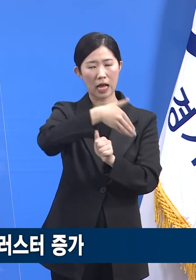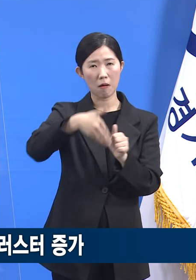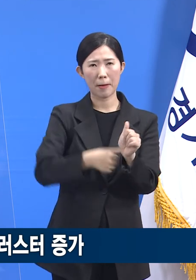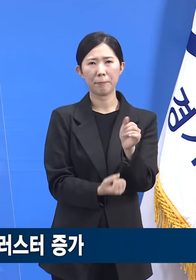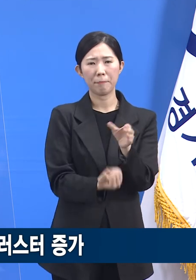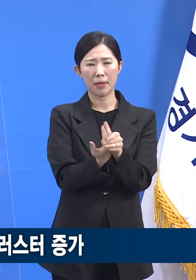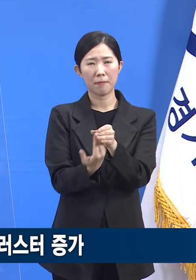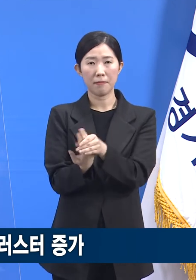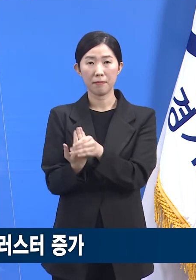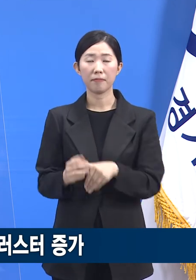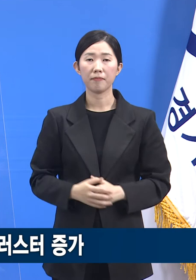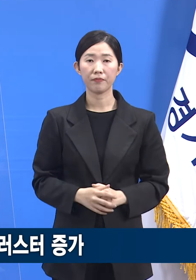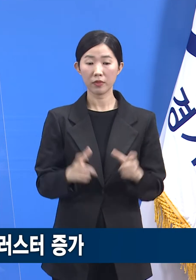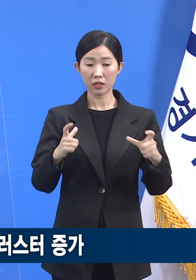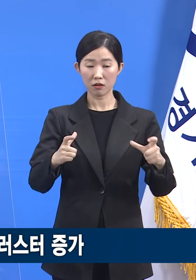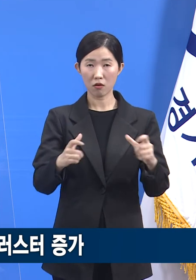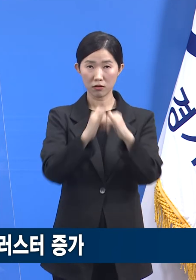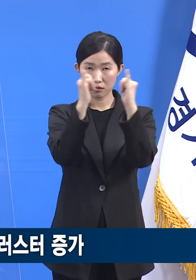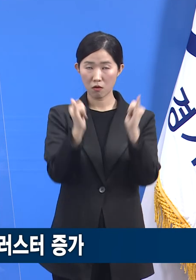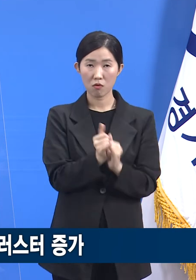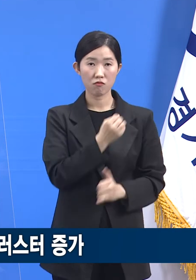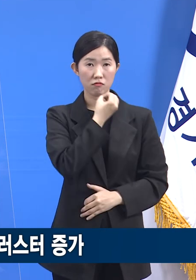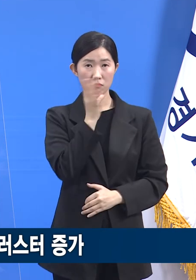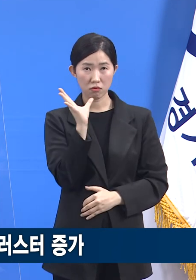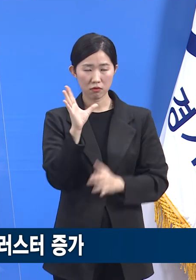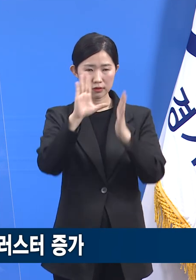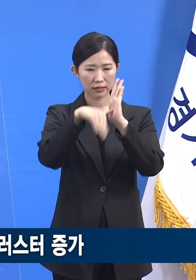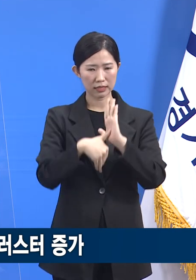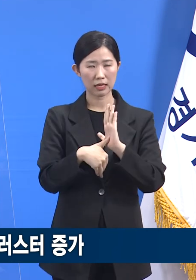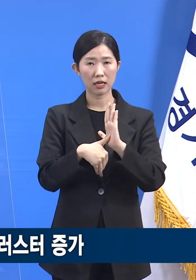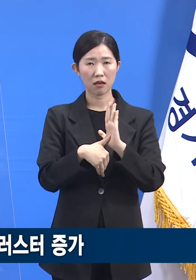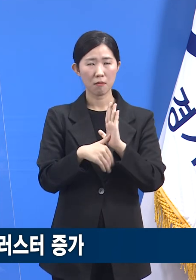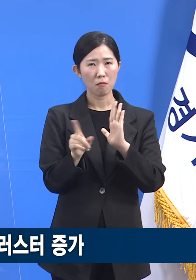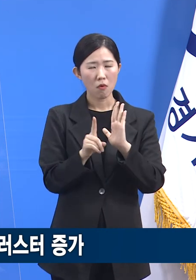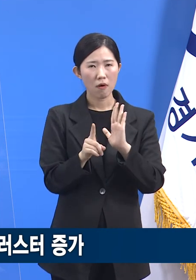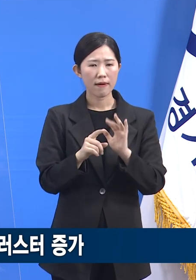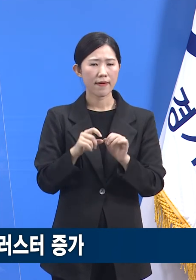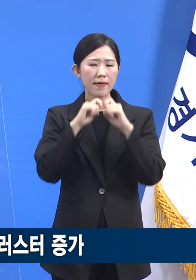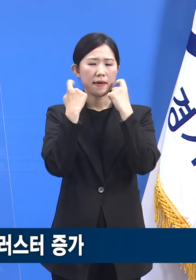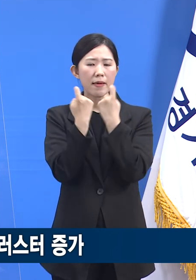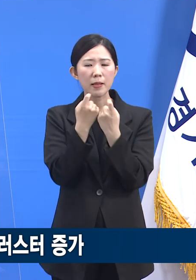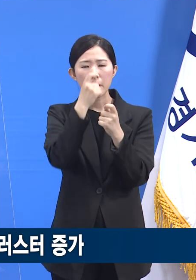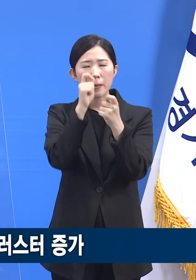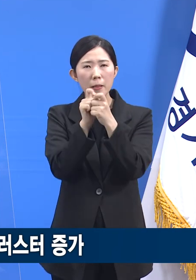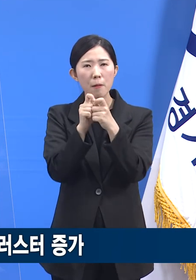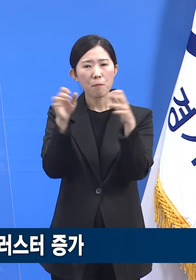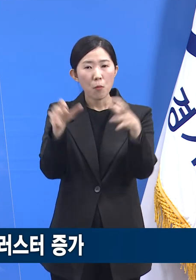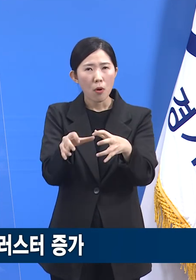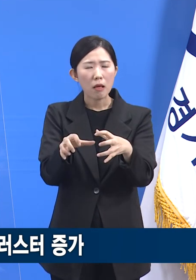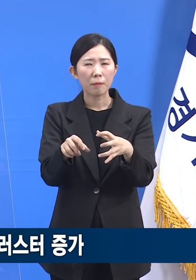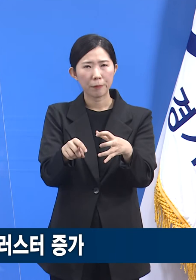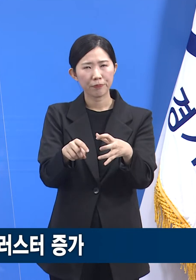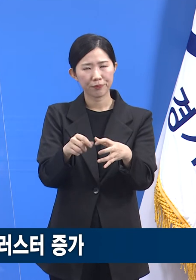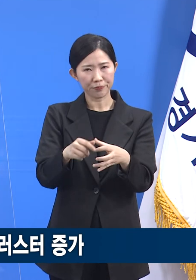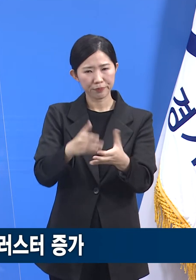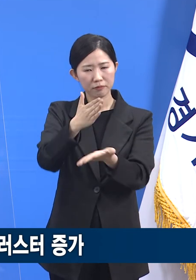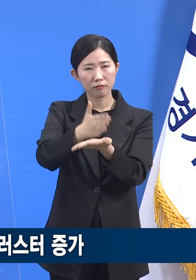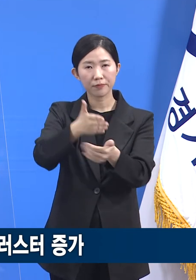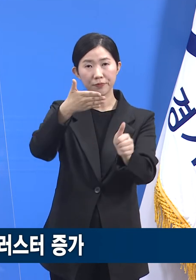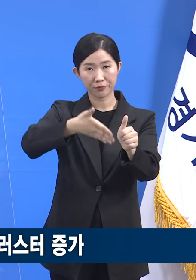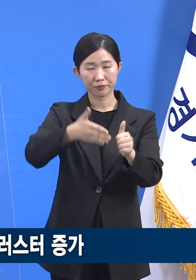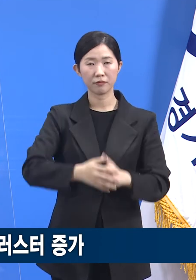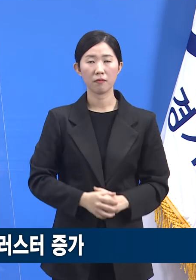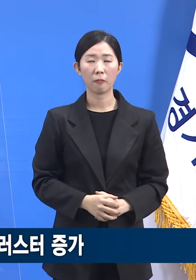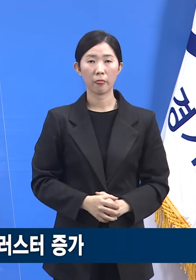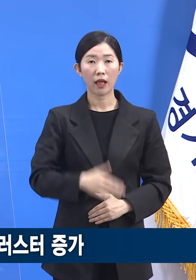지역사회의 유행이 확산되고 있을 때는 필수적이지 않은 사적 모임을 자제할 필요가 큽니다. 다행인 점은